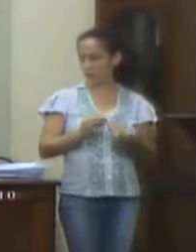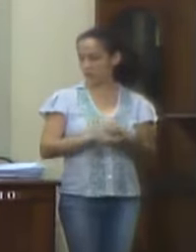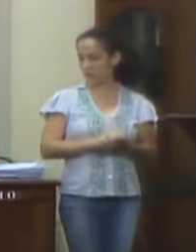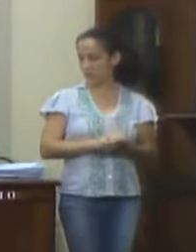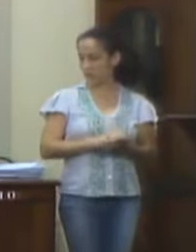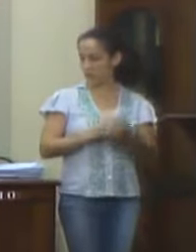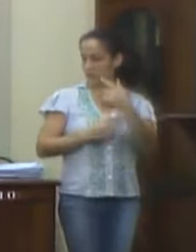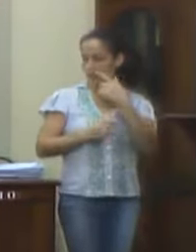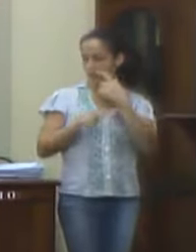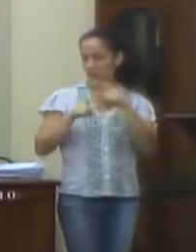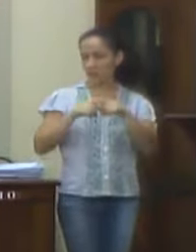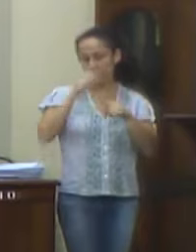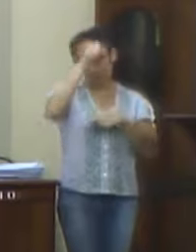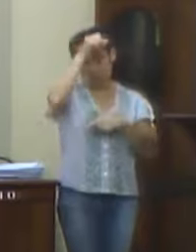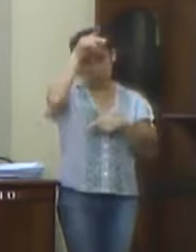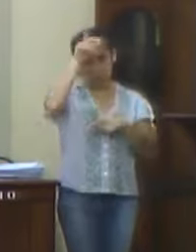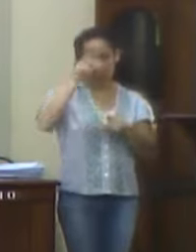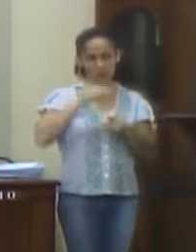Executivo e anexados.